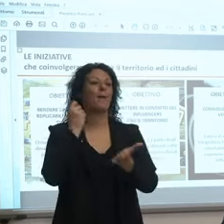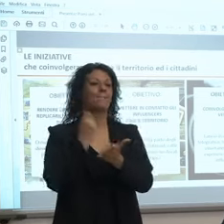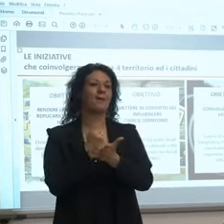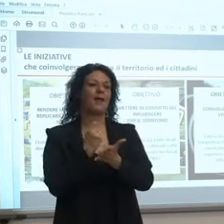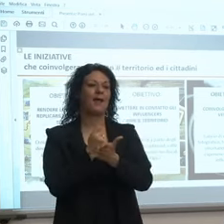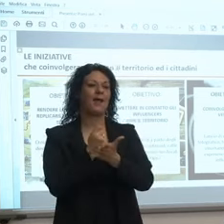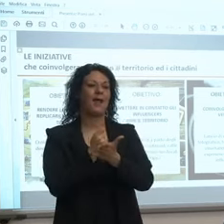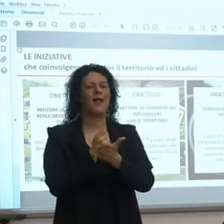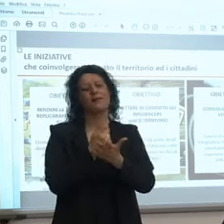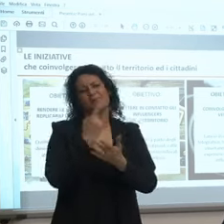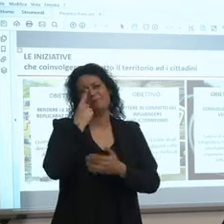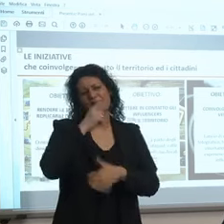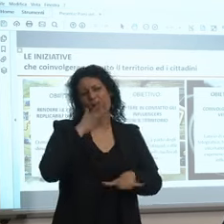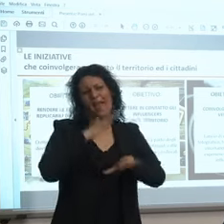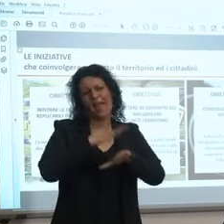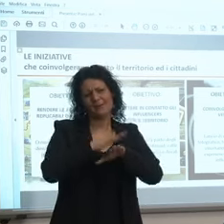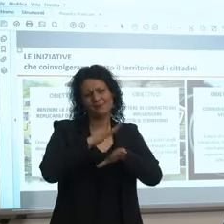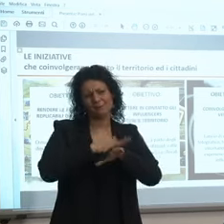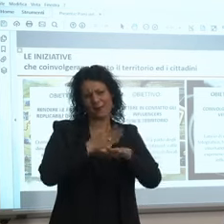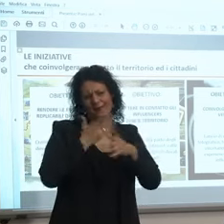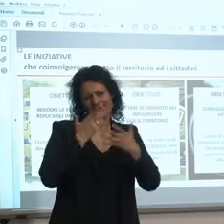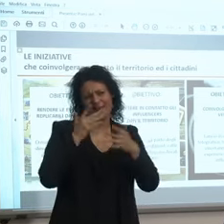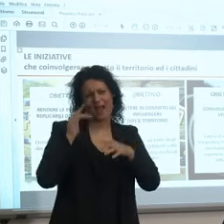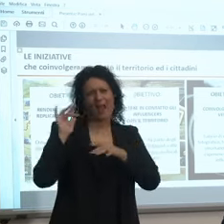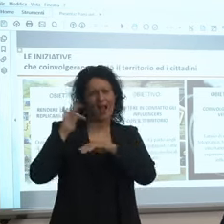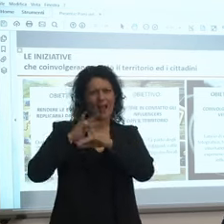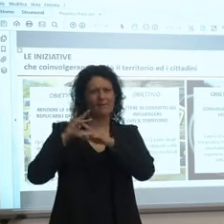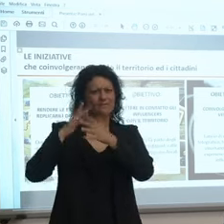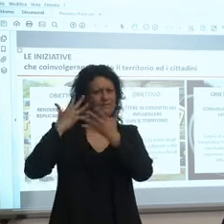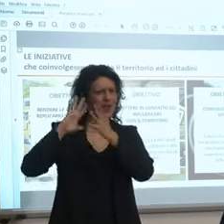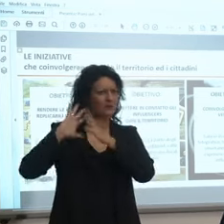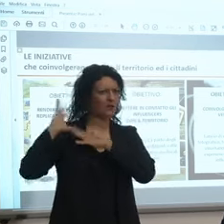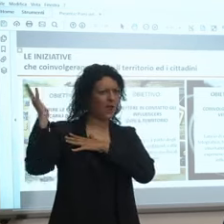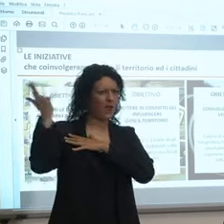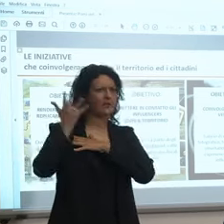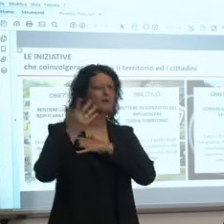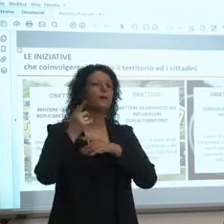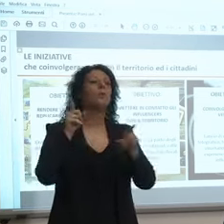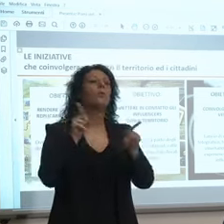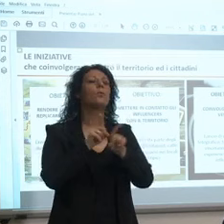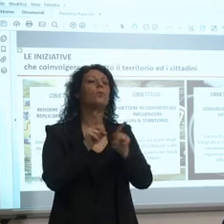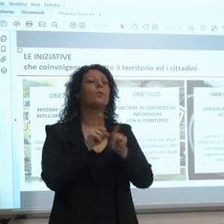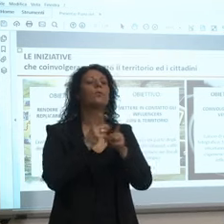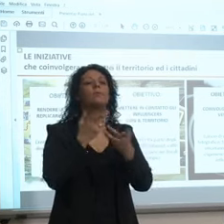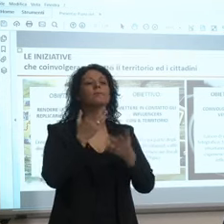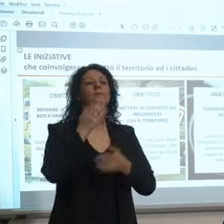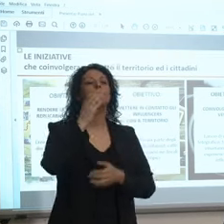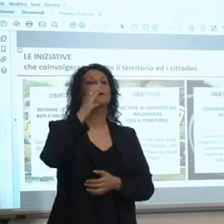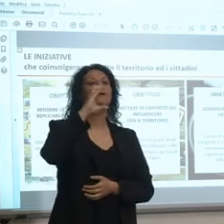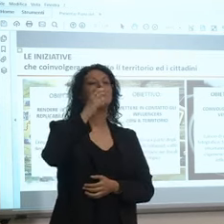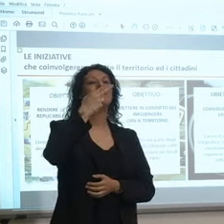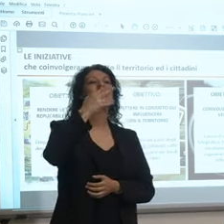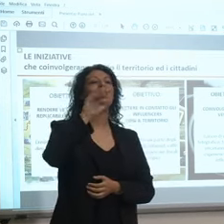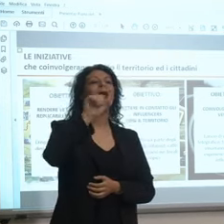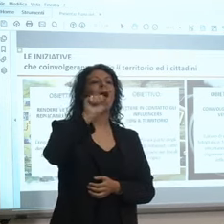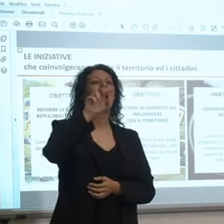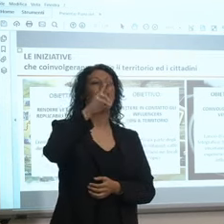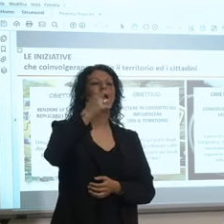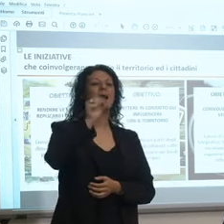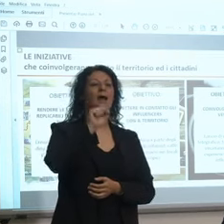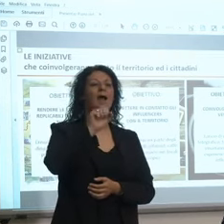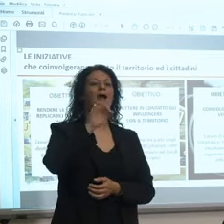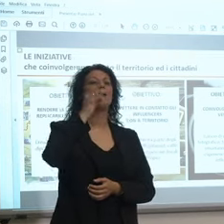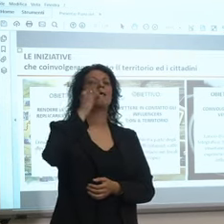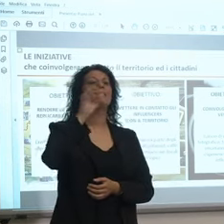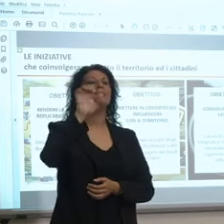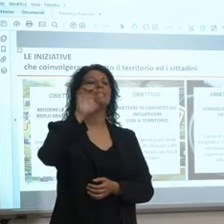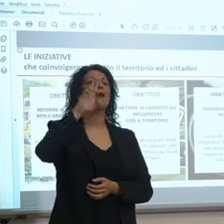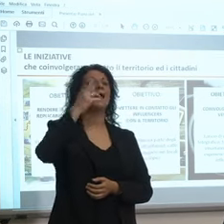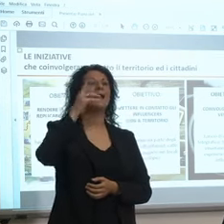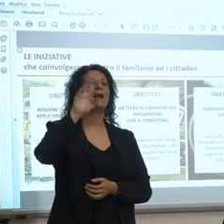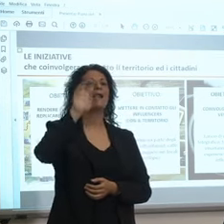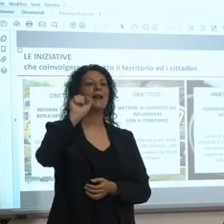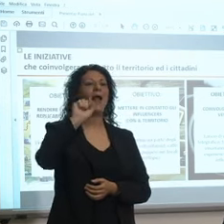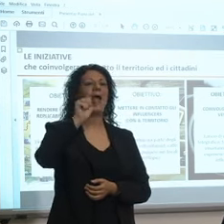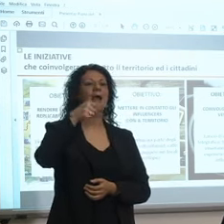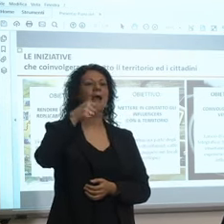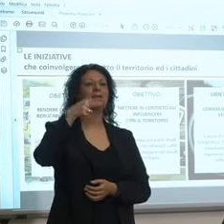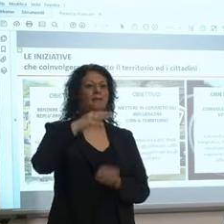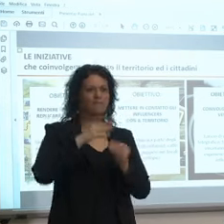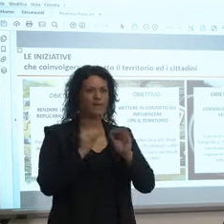abbiamo citato la sorella della Ferragni Chiara Ferragni fa esattamente queste cose qua quando va in giro sul territorio lascia questi